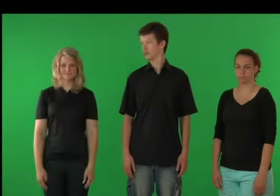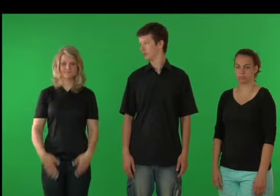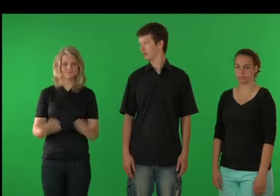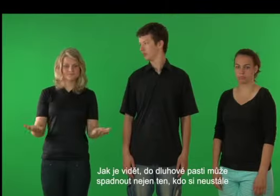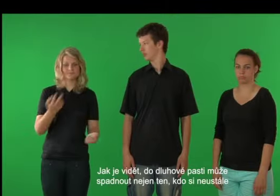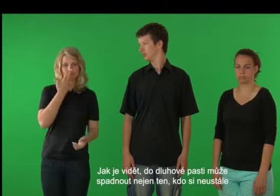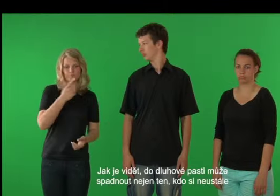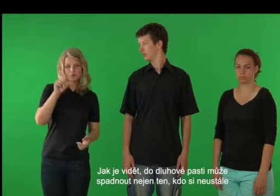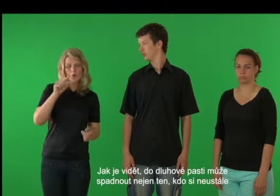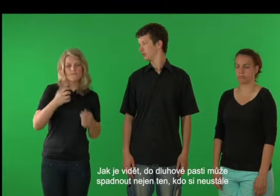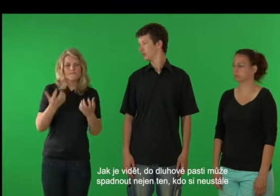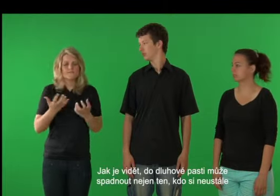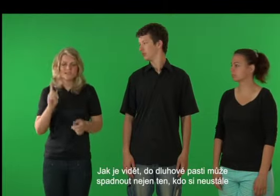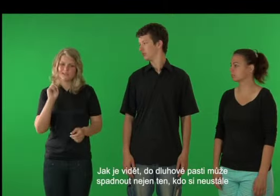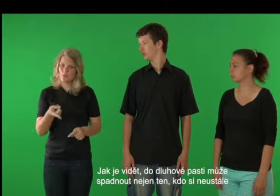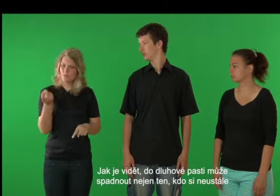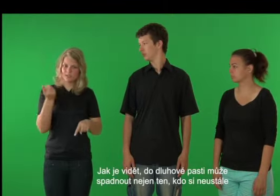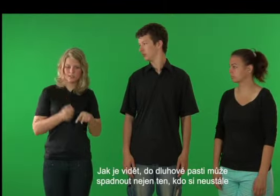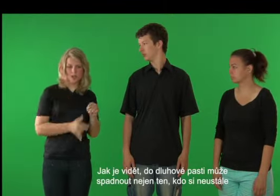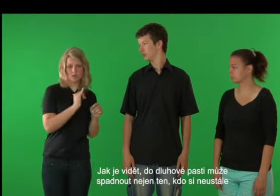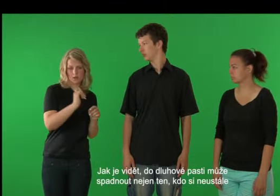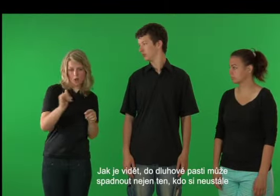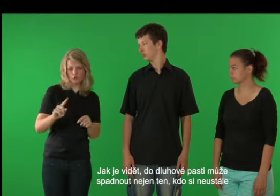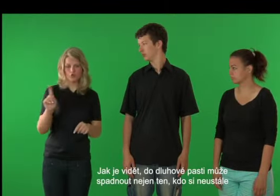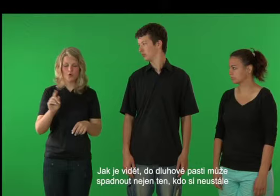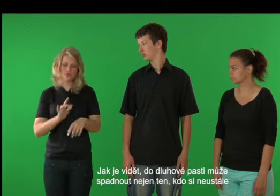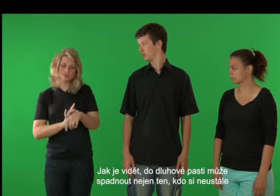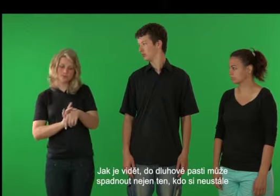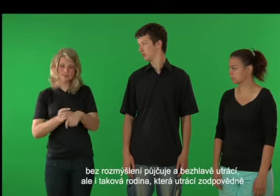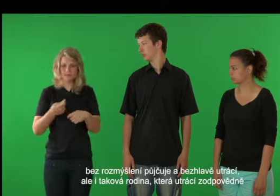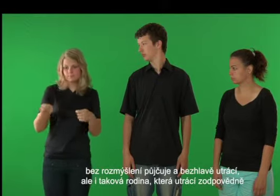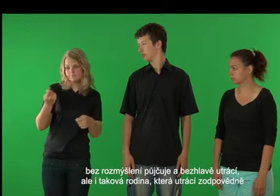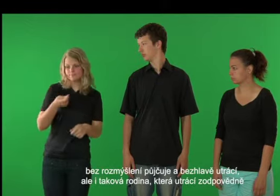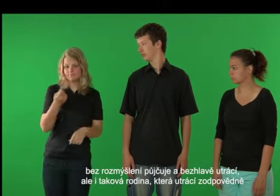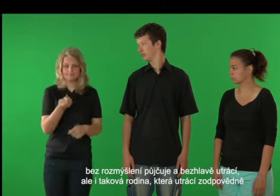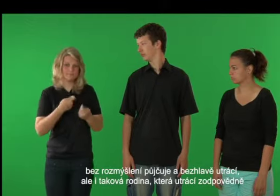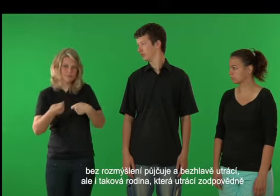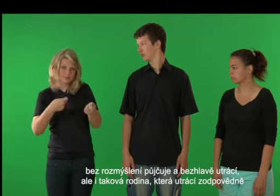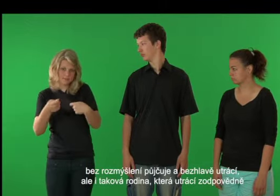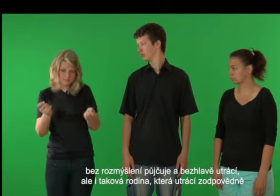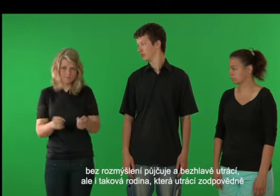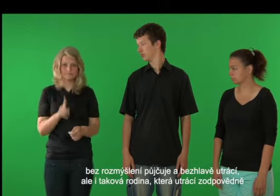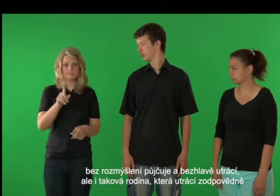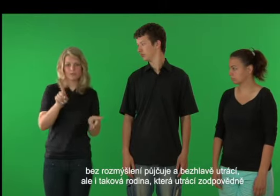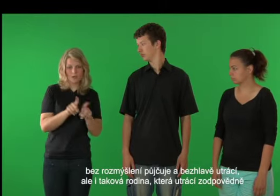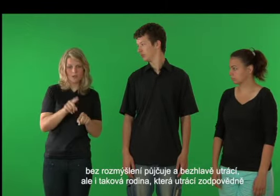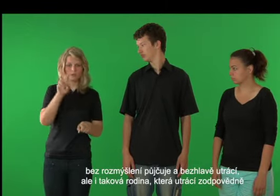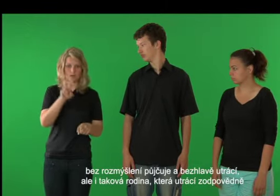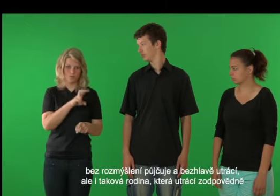Můžeme, jak je vidět, do dluhové pasti může spadnout nejen ten, kdo si neustále bez rozmýšlení půjčuje a bez hlavě utrácí, ale i